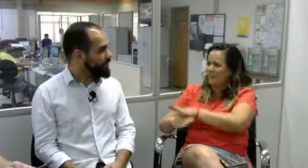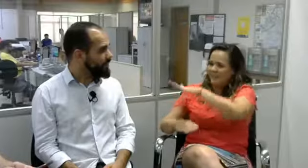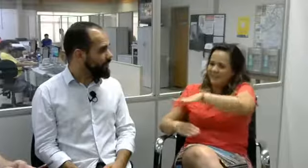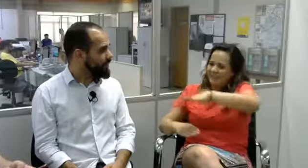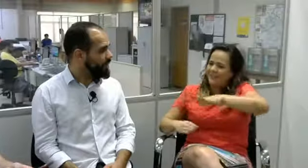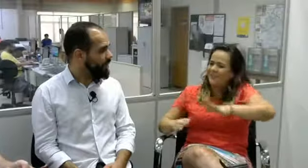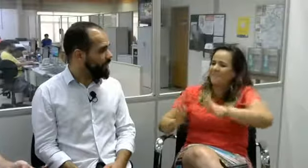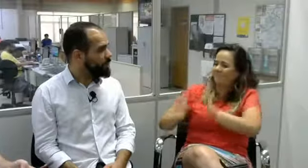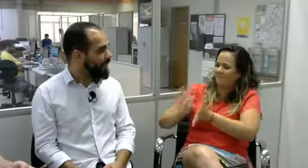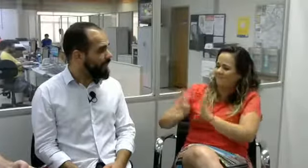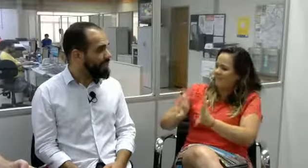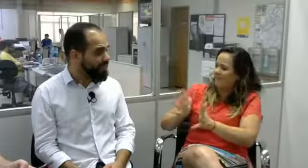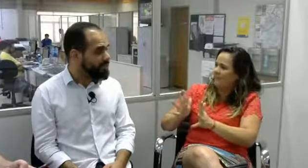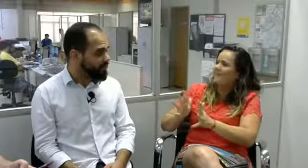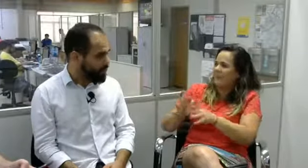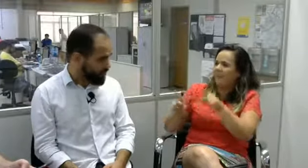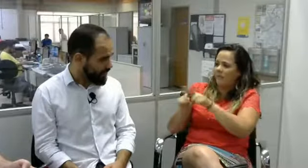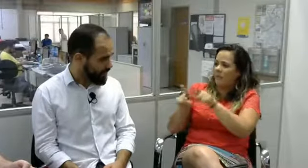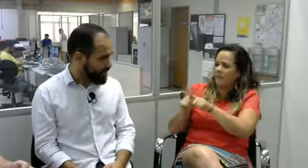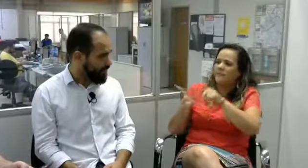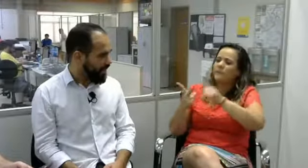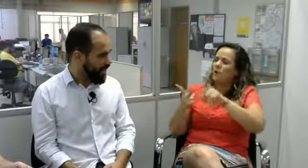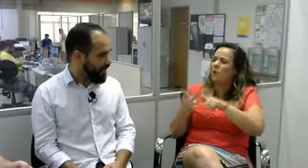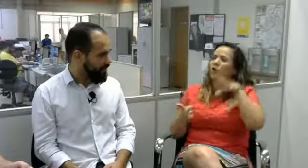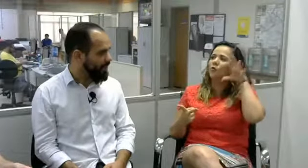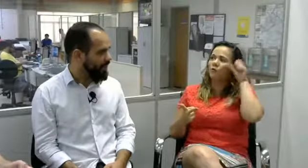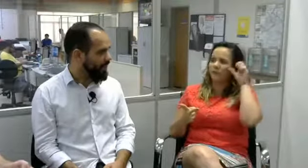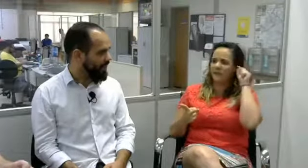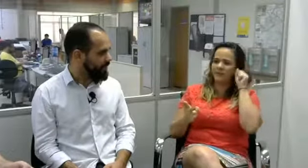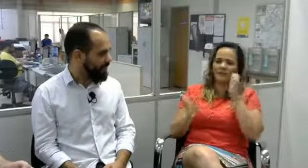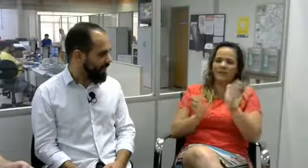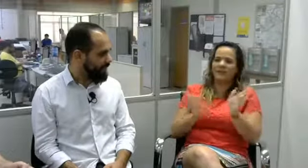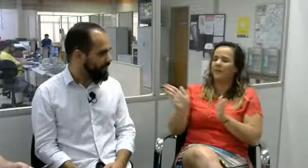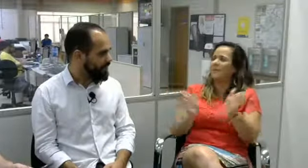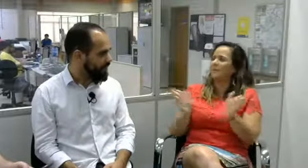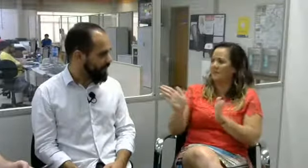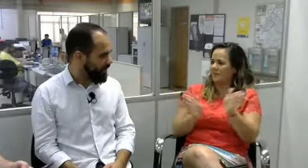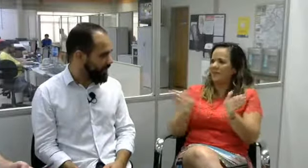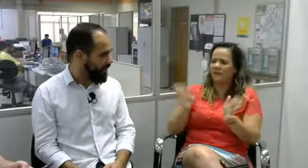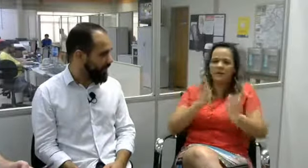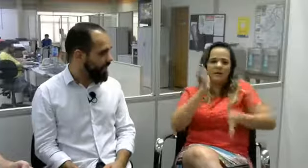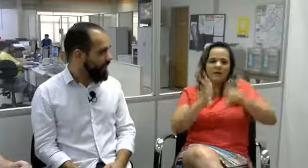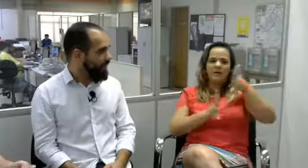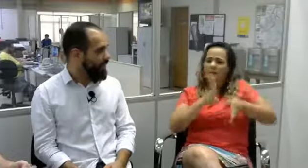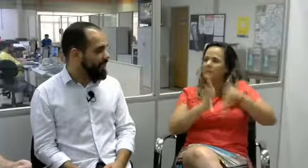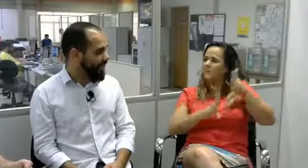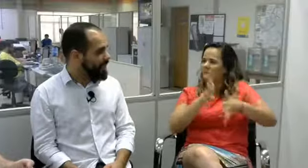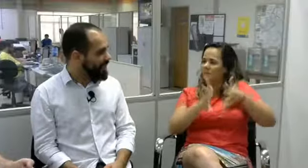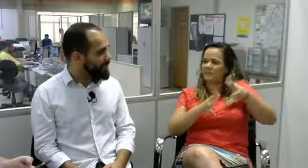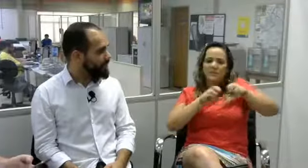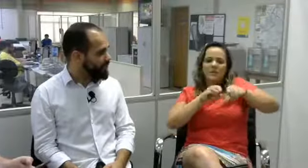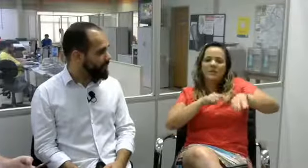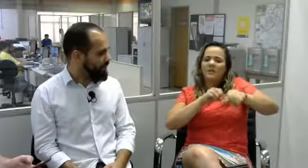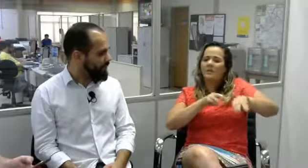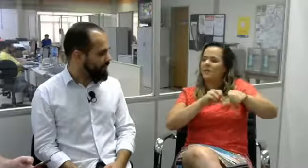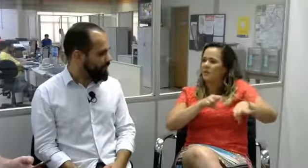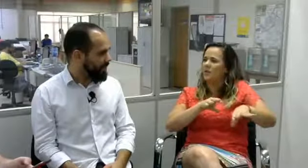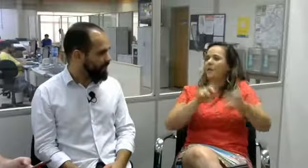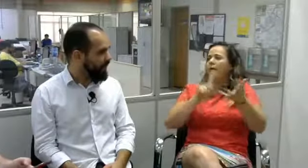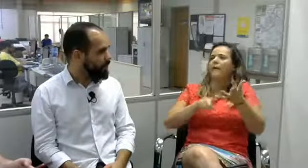ajudar crianças surdas a aprenderem a língua de sinais desde criança. E também crianças ouvintes, para que tenham os